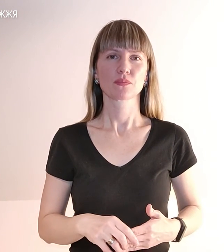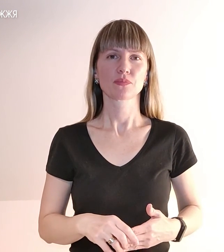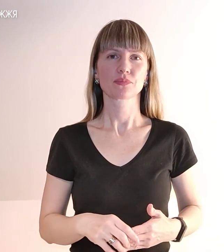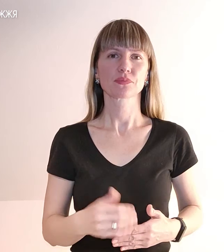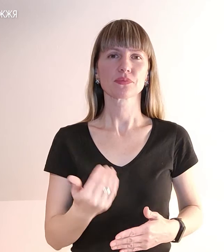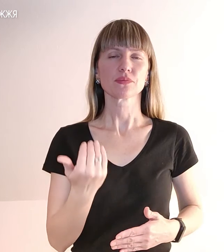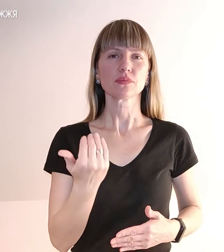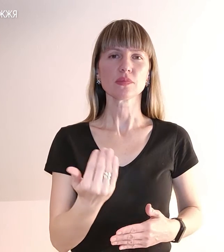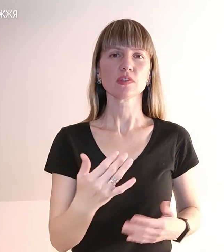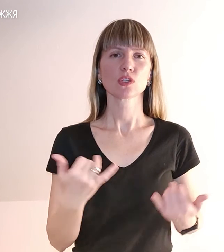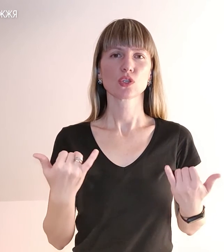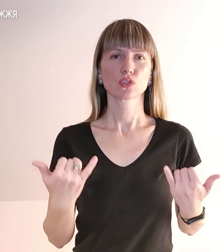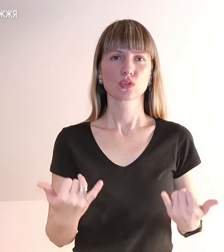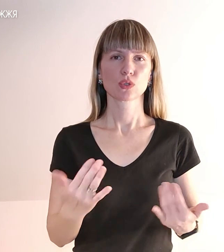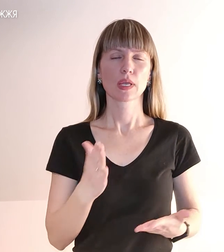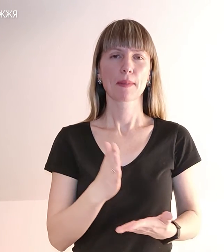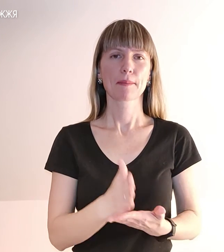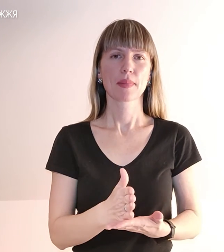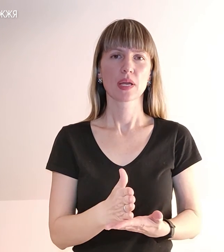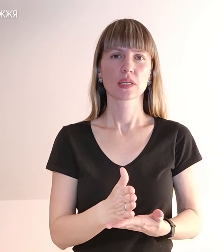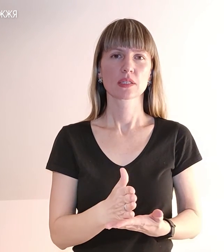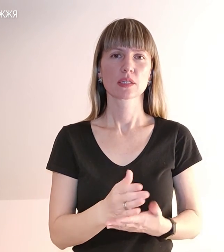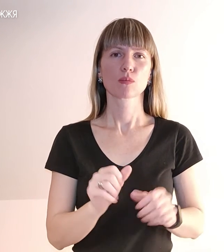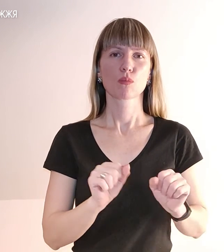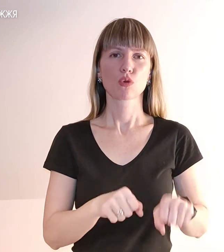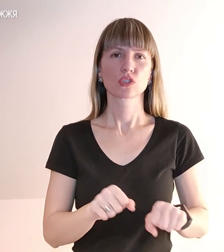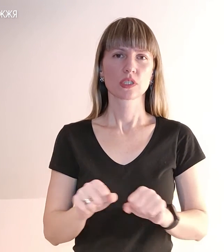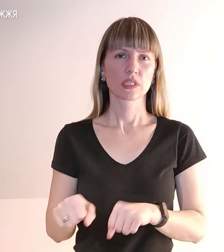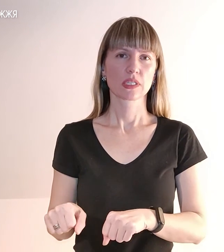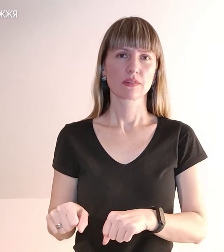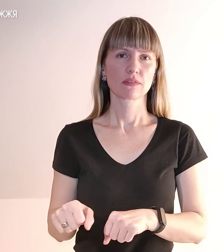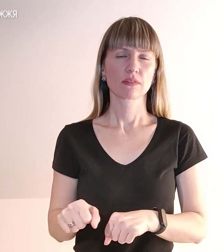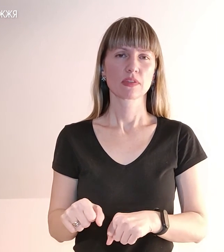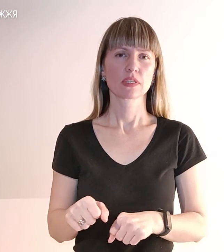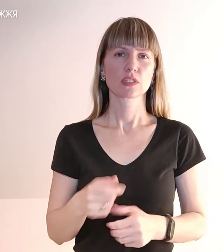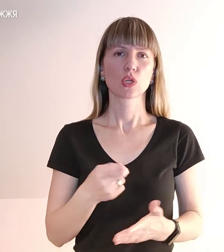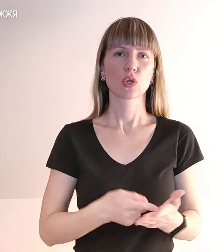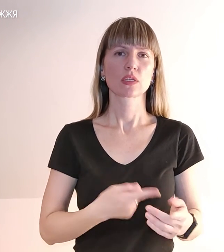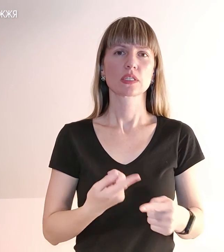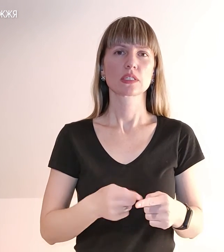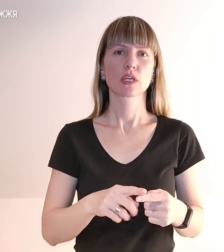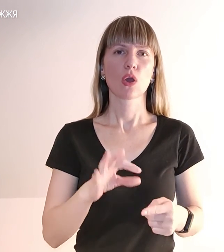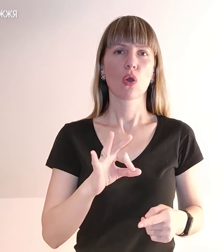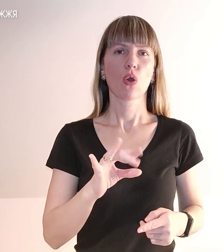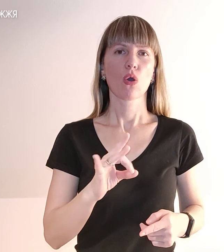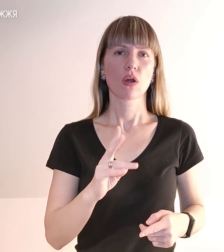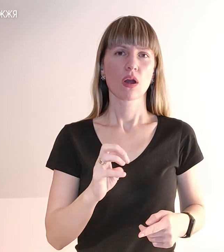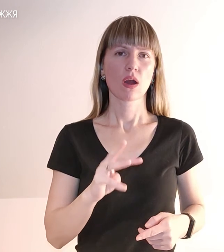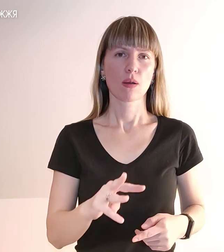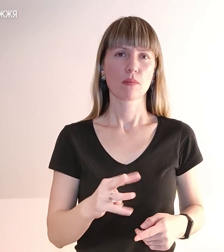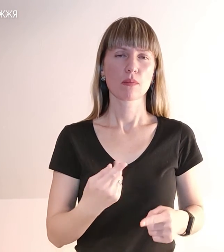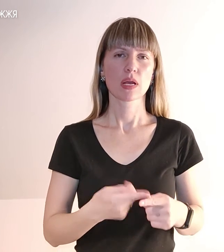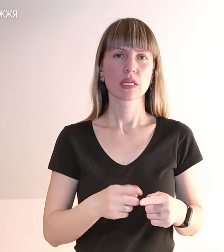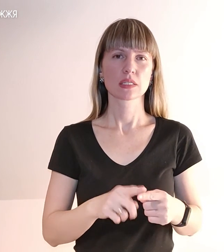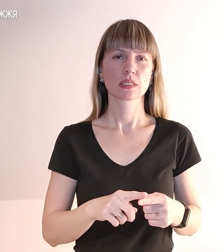Ви сьогодні маєте можливість довести цим оркам, цим шльопкам, що є таке